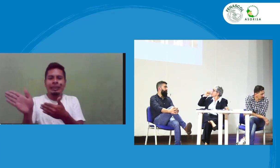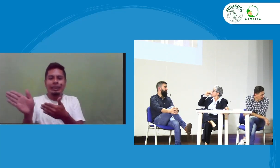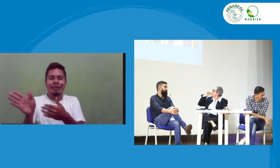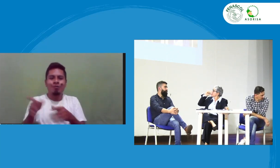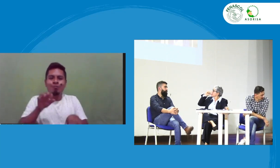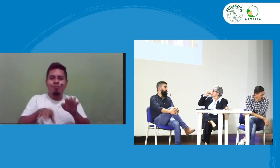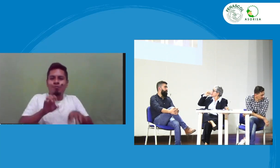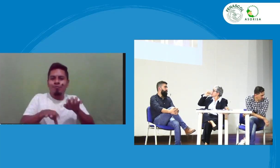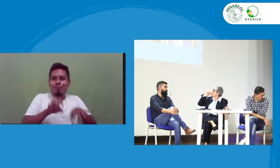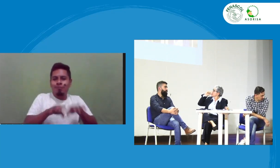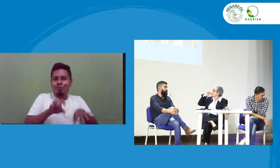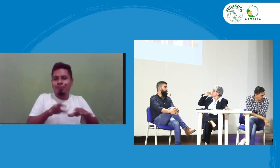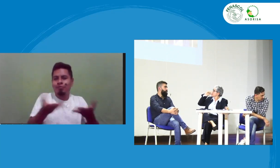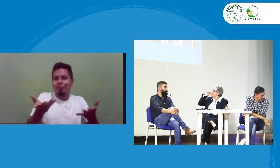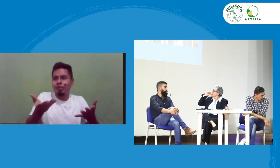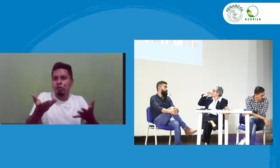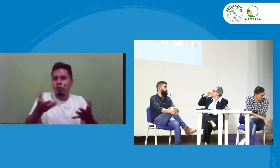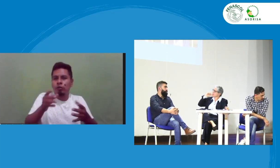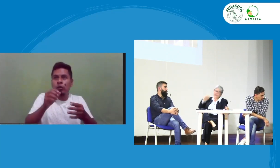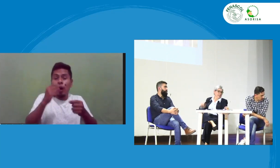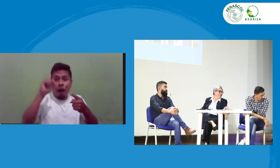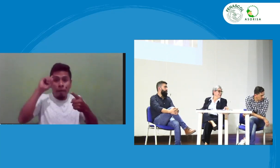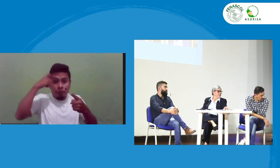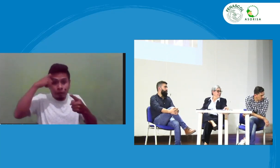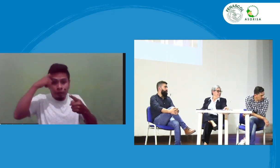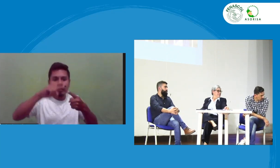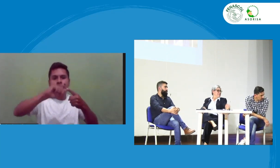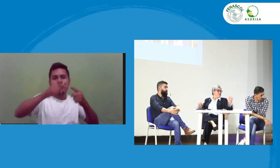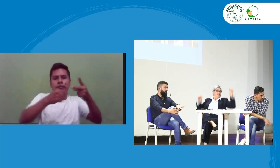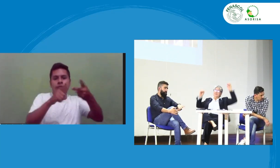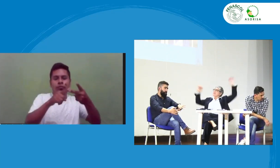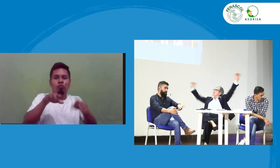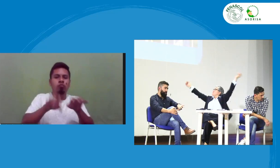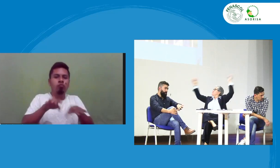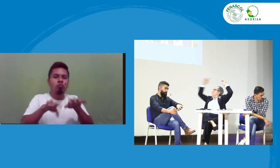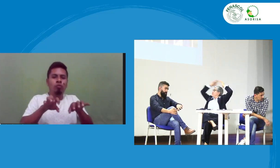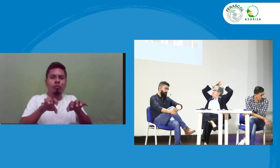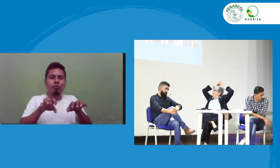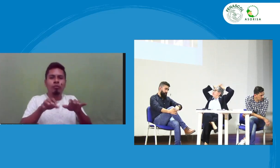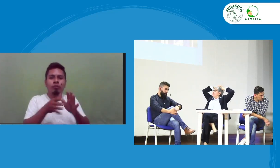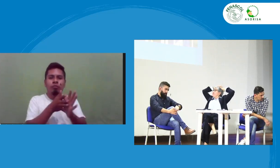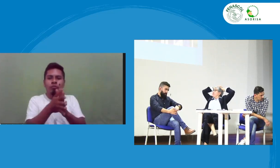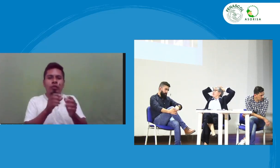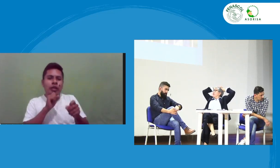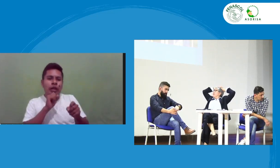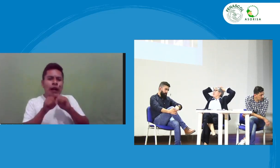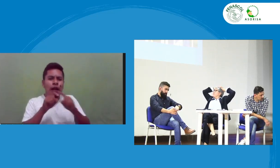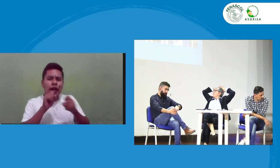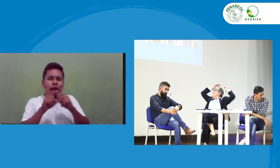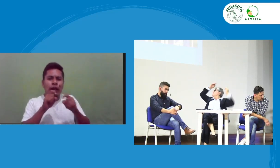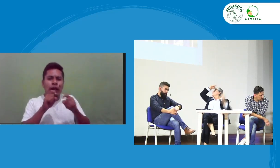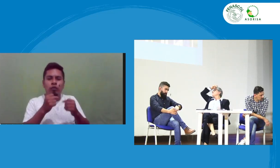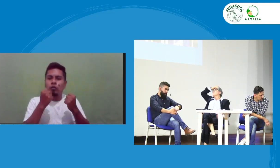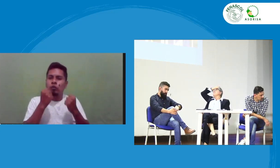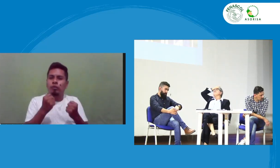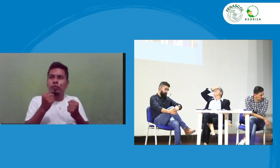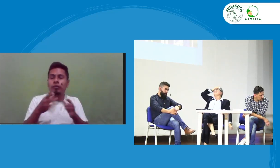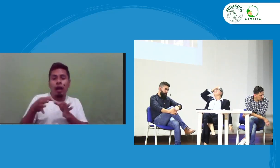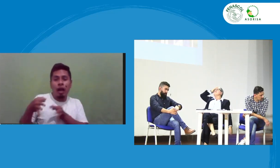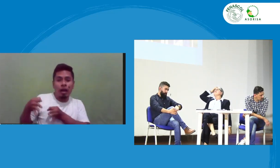servicio de interpretación no es muy bueno en la es deficiente en las secretarías tampoco hay cómo ir